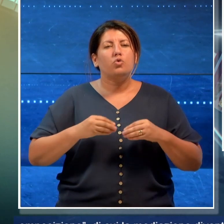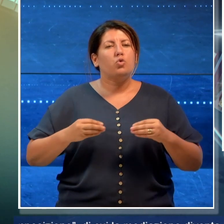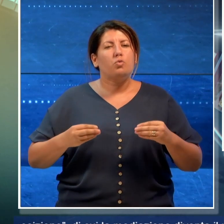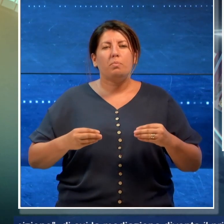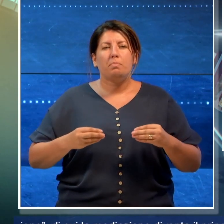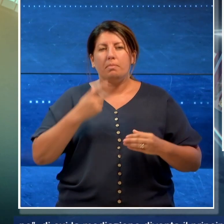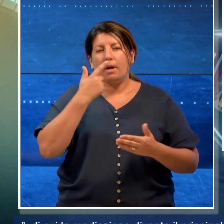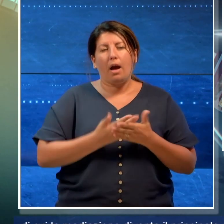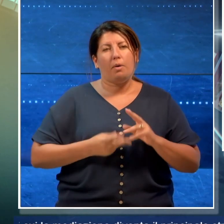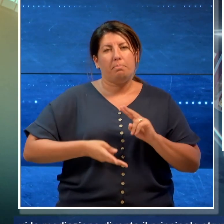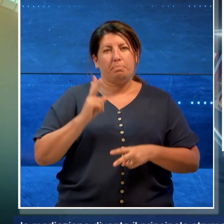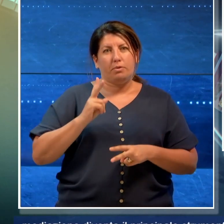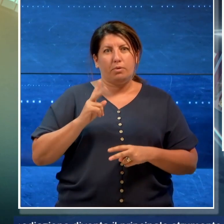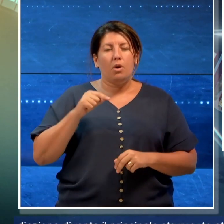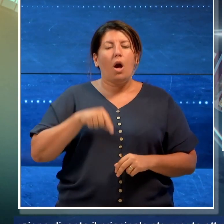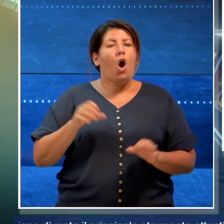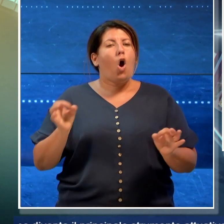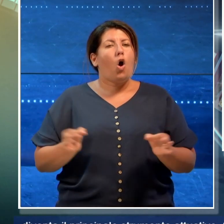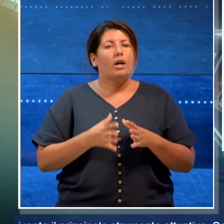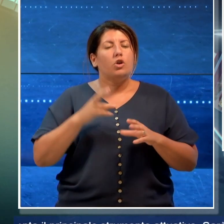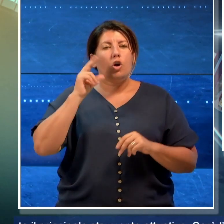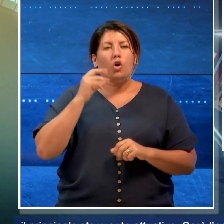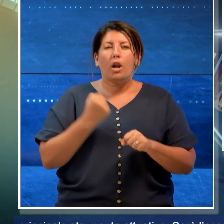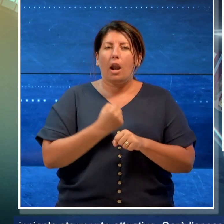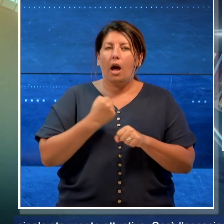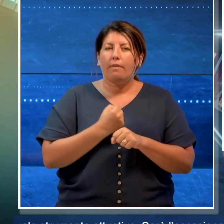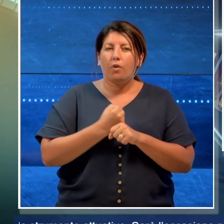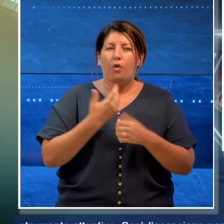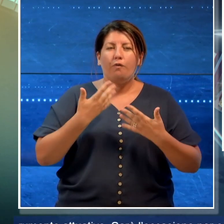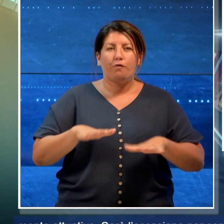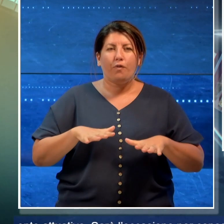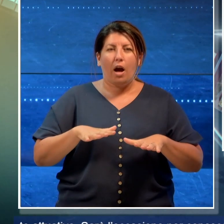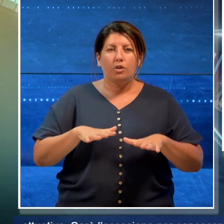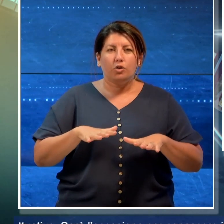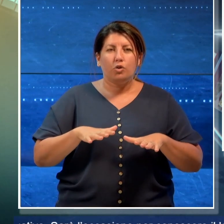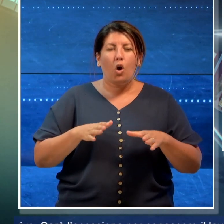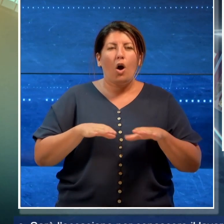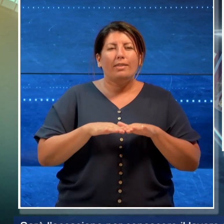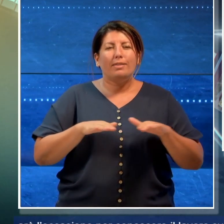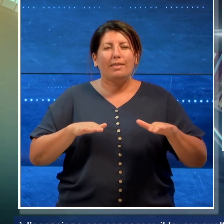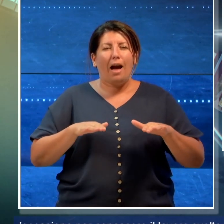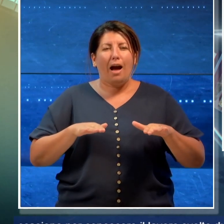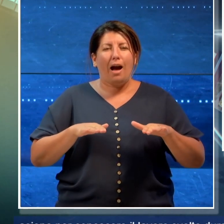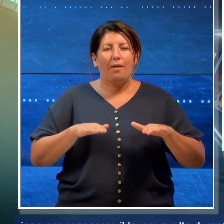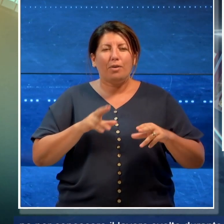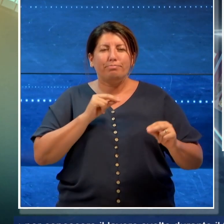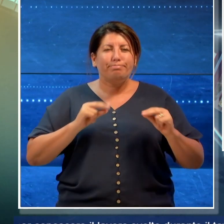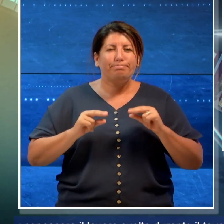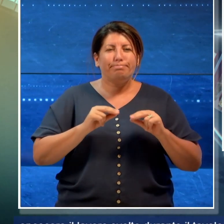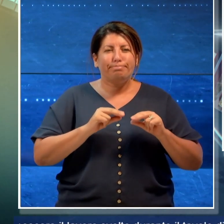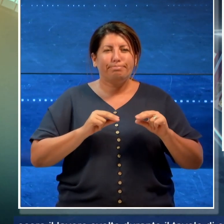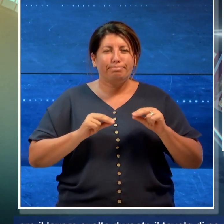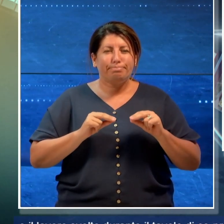Sarà l'occasione per conoscere il lavoro svolto durante il tavolo di coprogettazione che ha condotto alla